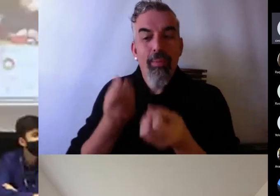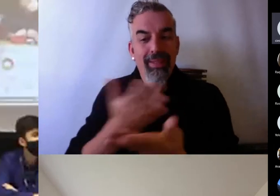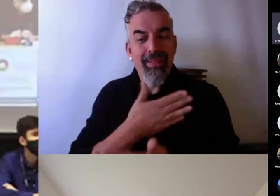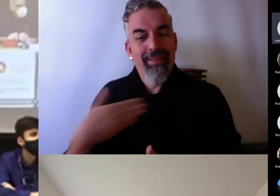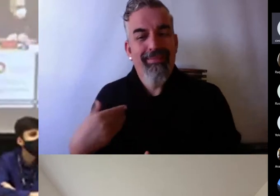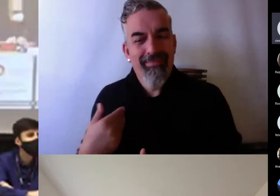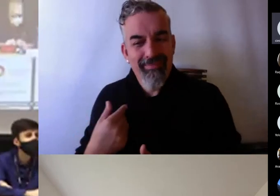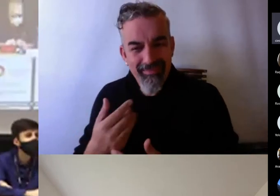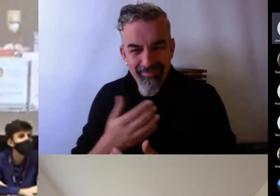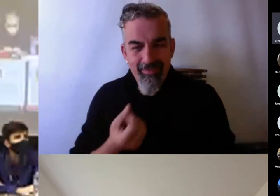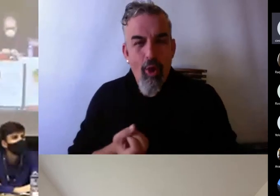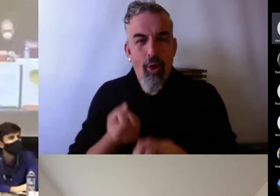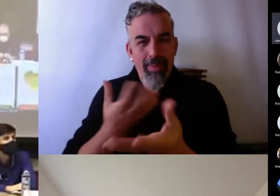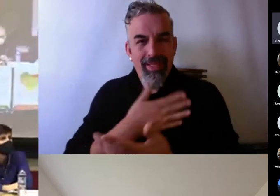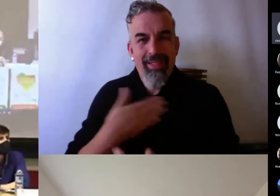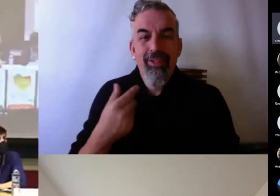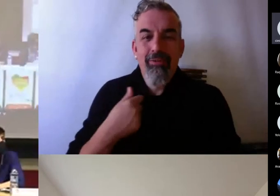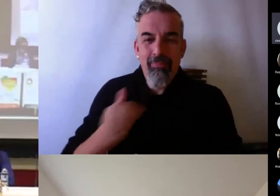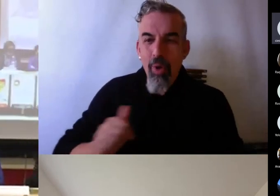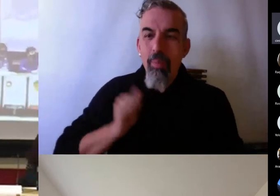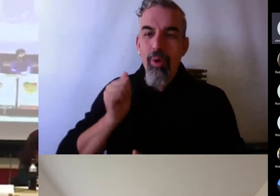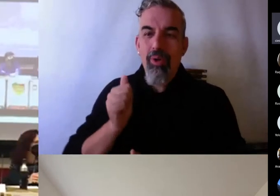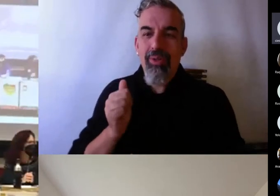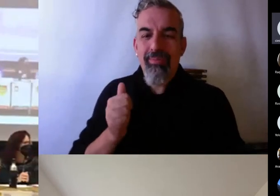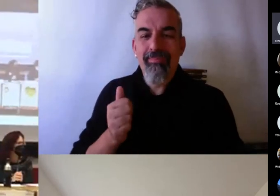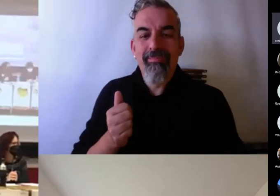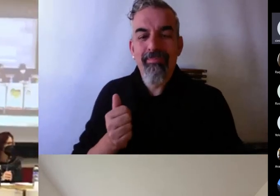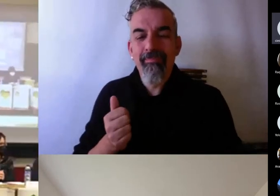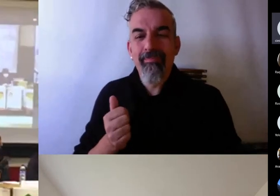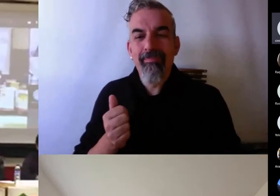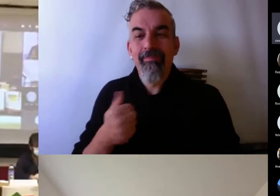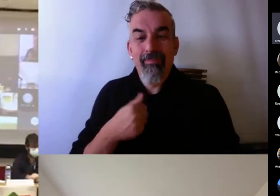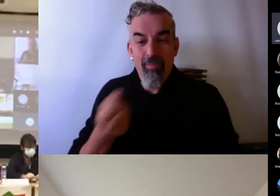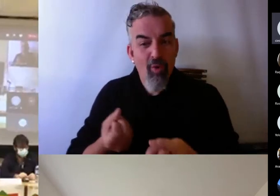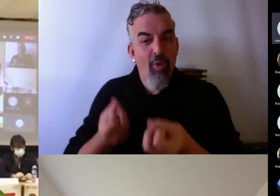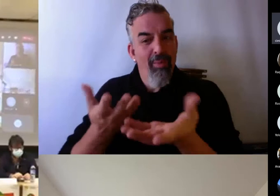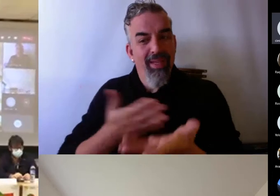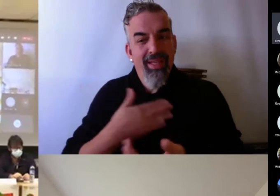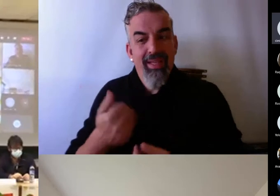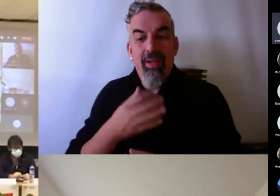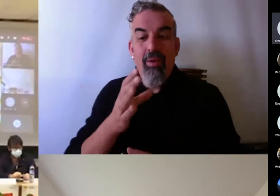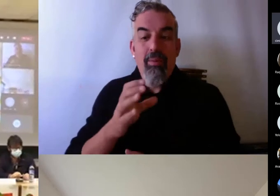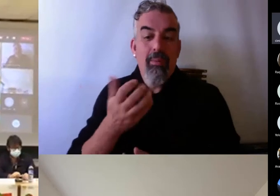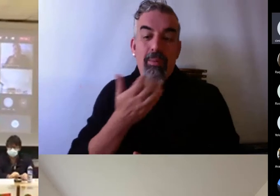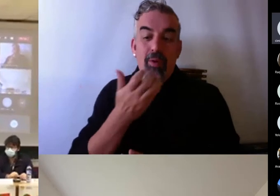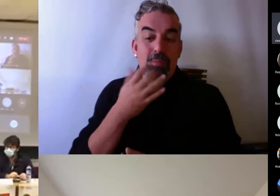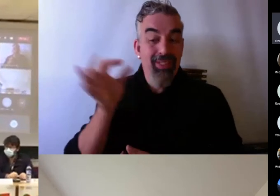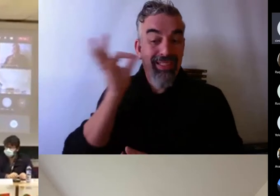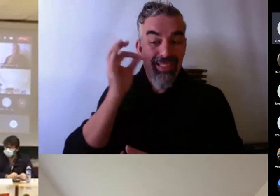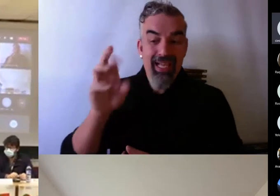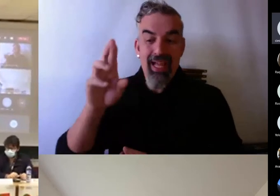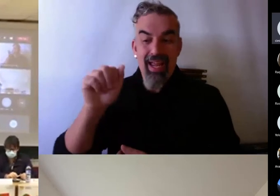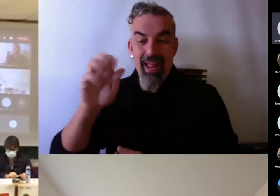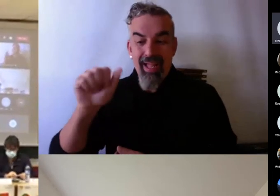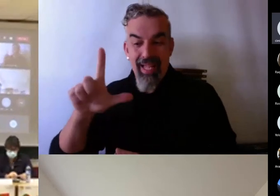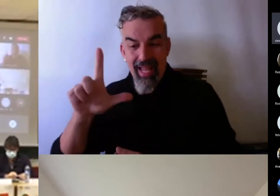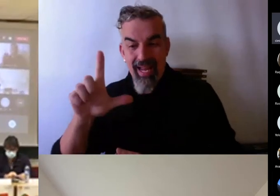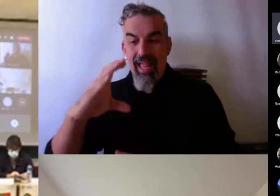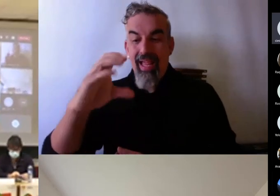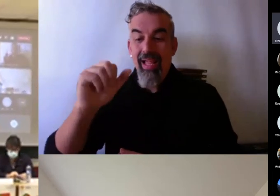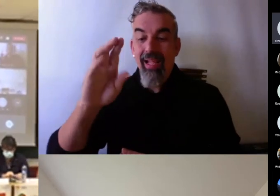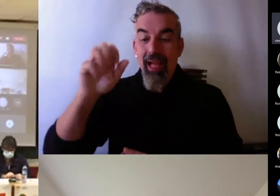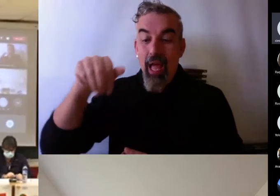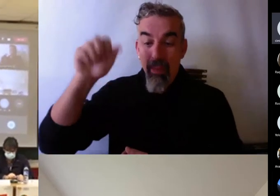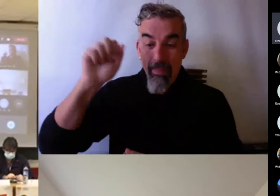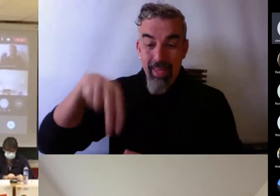quería dejar pasar la oportunidad de comentar que en este caso, por ejemplo, Raquel y Carmen y yo estamos